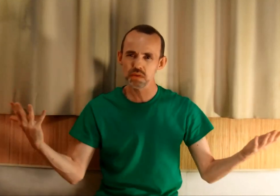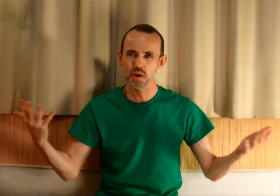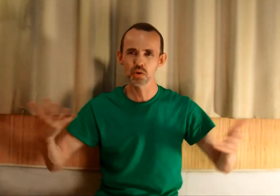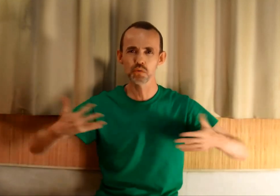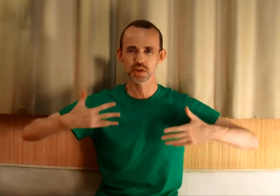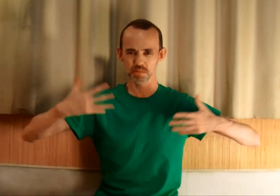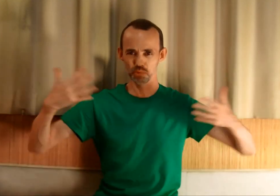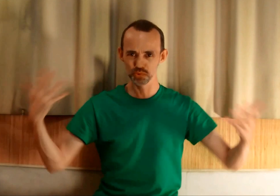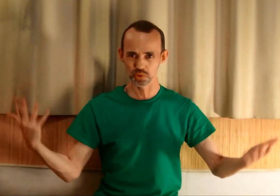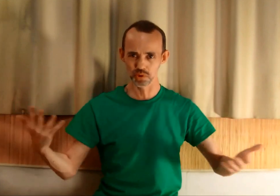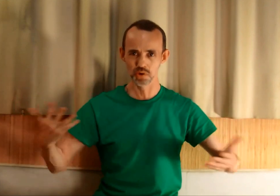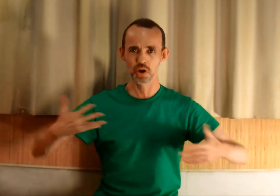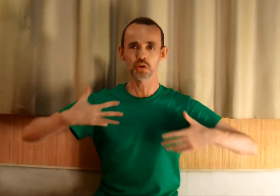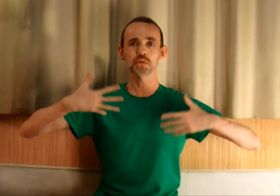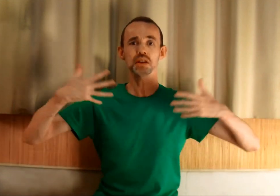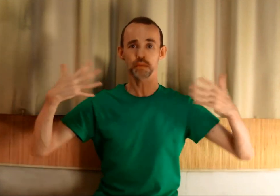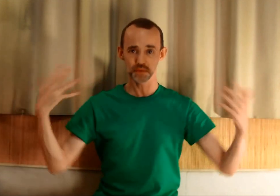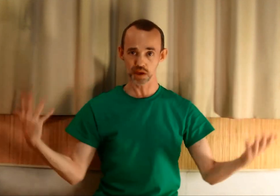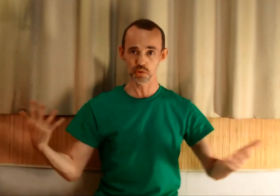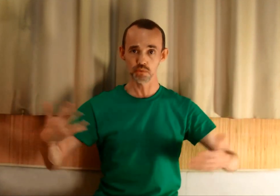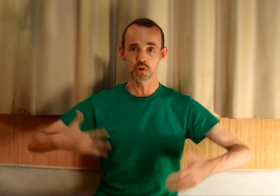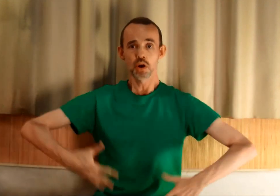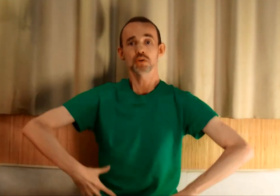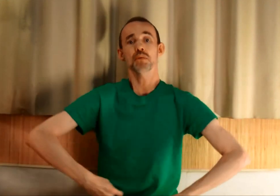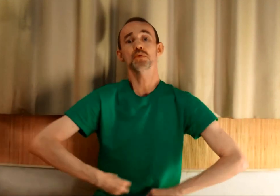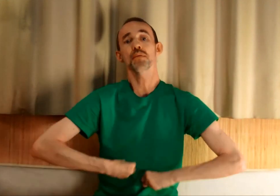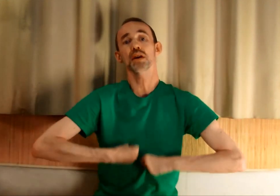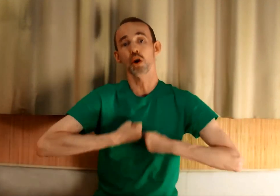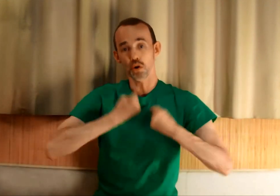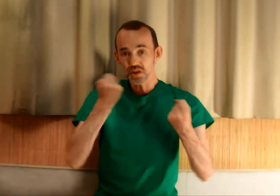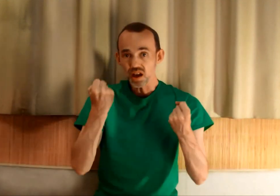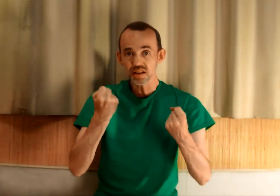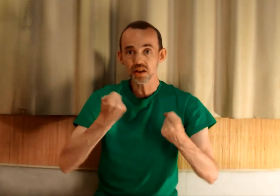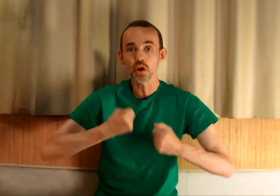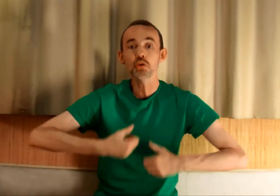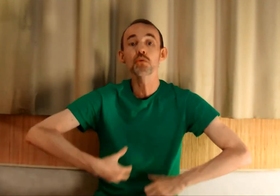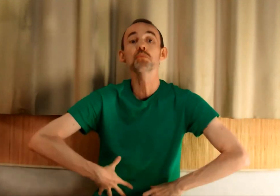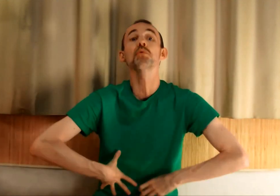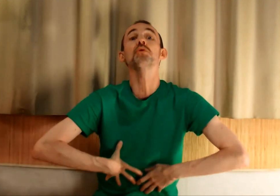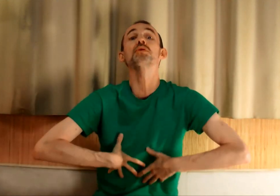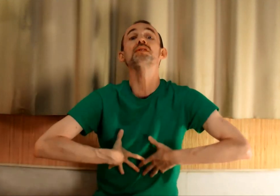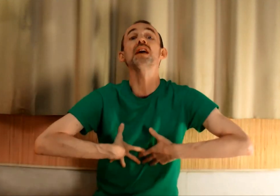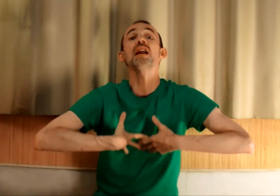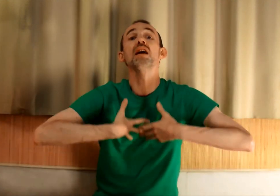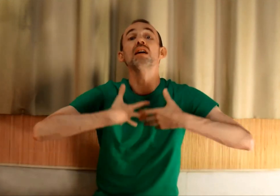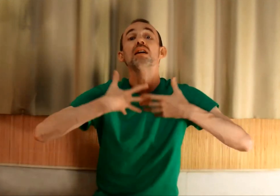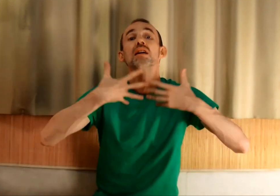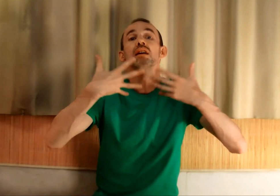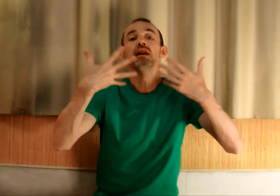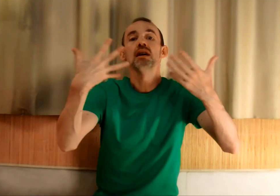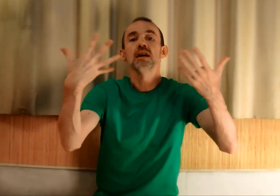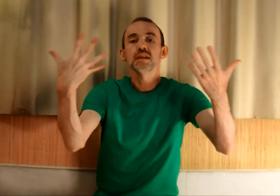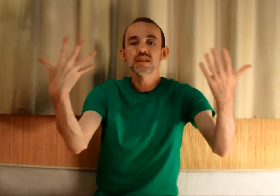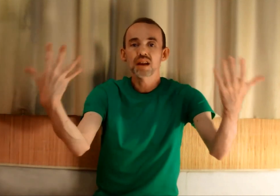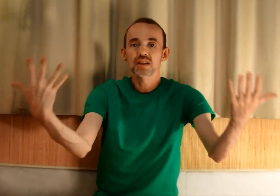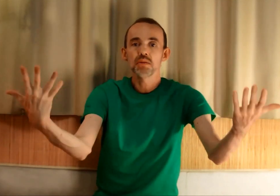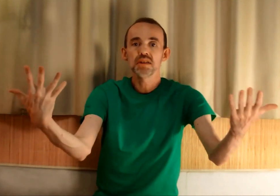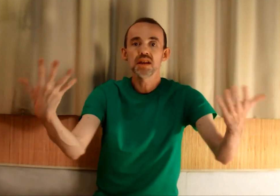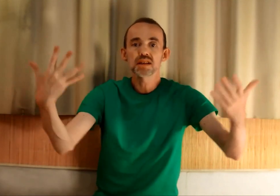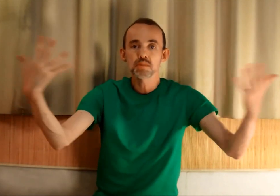vivant, que vous êtes plus heureux, que vous êtes fier de vous, que ça vous a fait grandir à l'intérieur, que votre potentiel s'est activisé, s